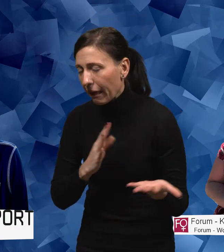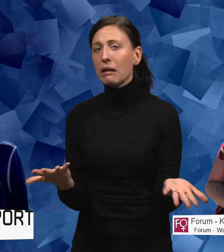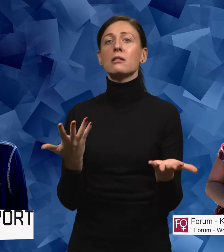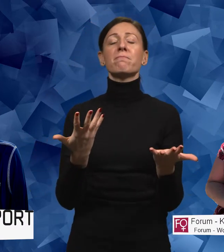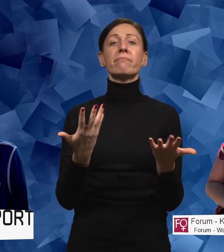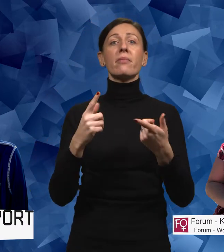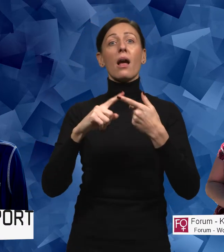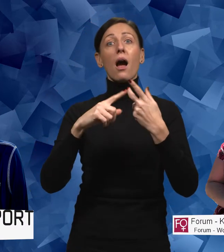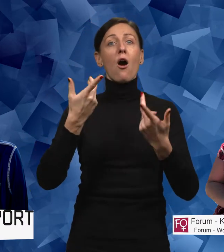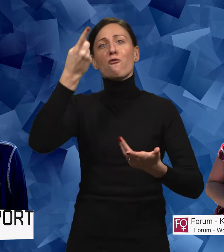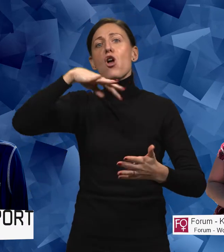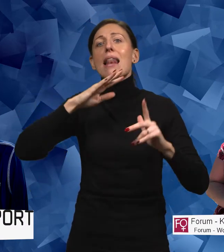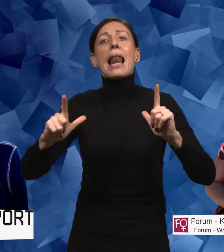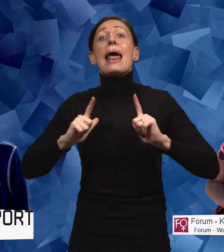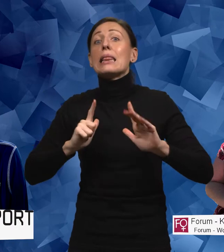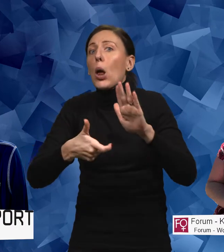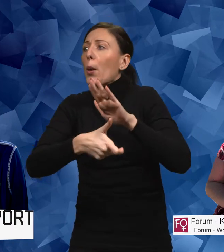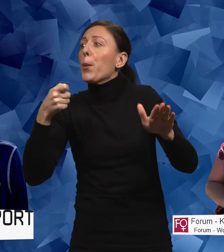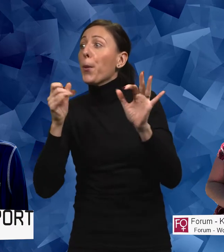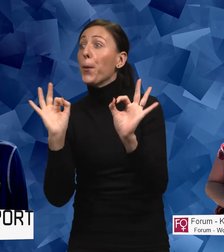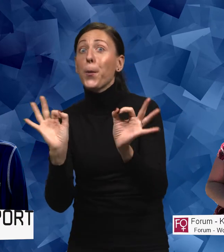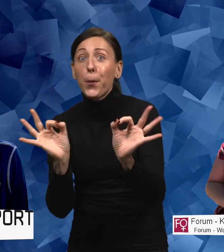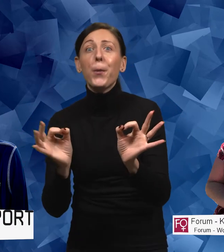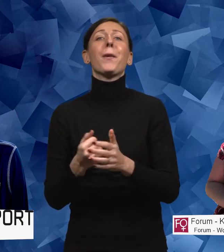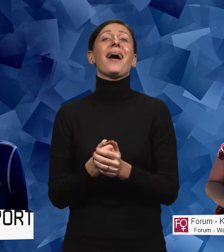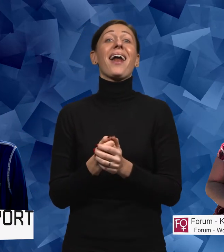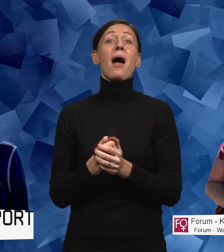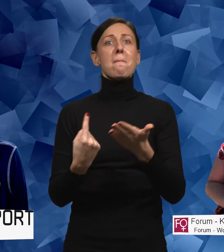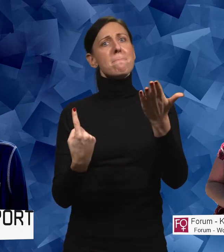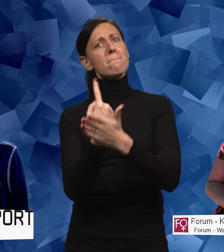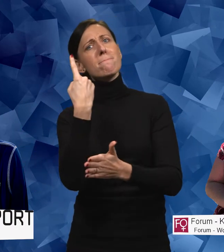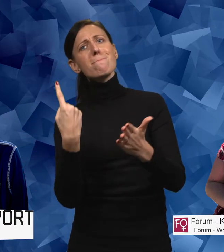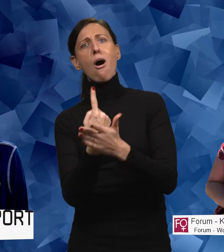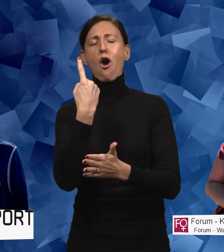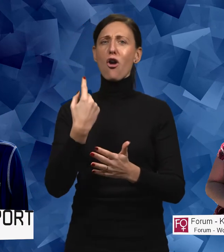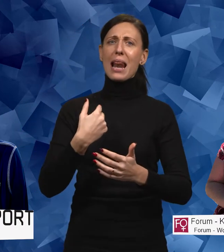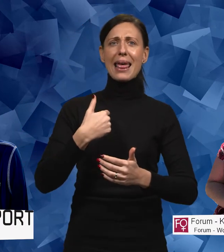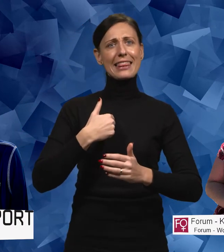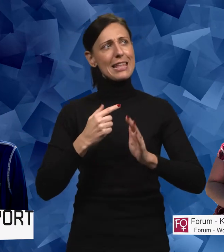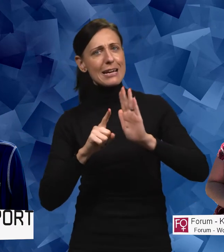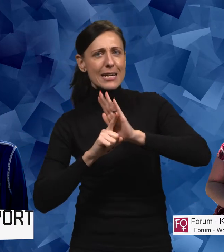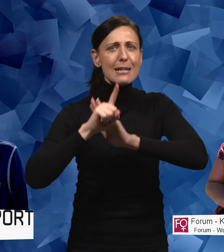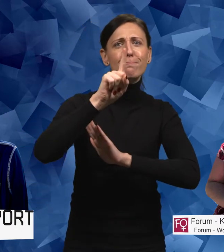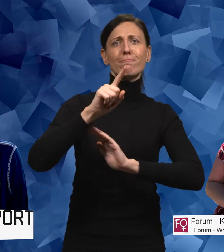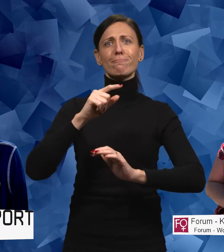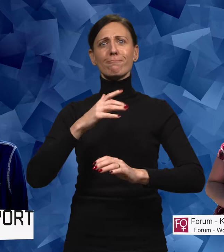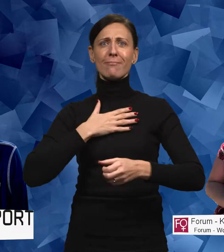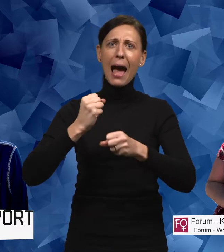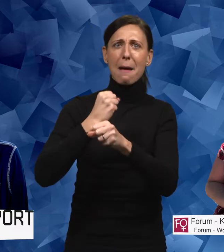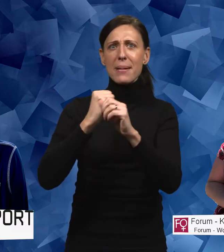löneskillnader i hur man tar ut föräldraledighet, alltså i möjligheten att avancera